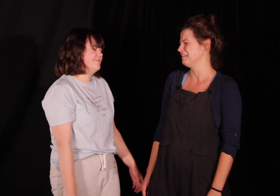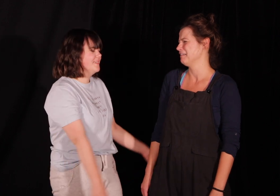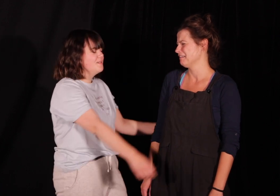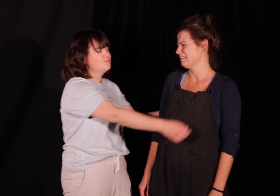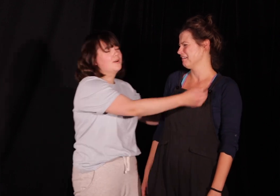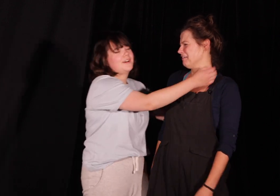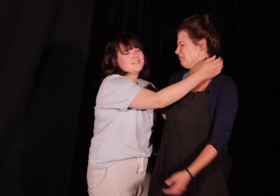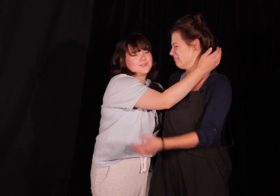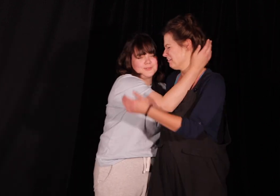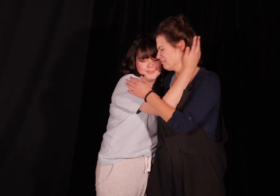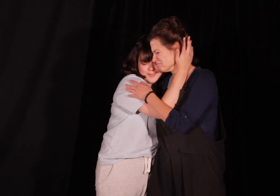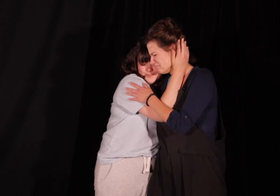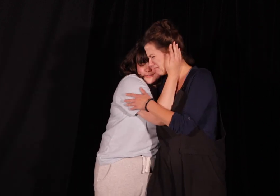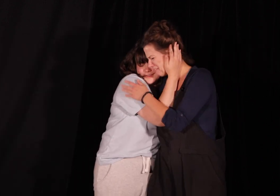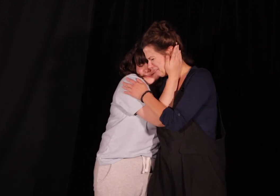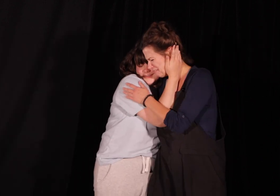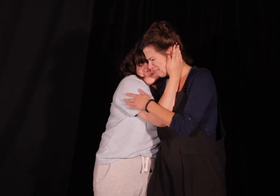matku to biedna